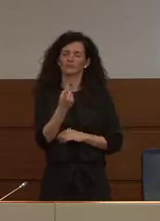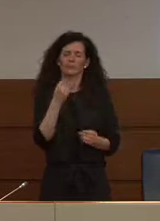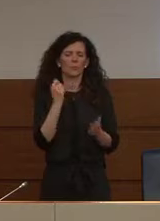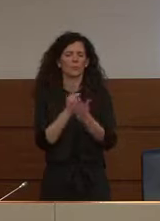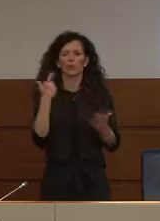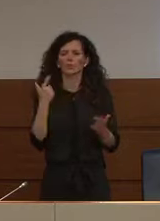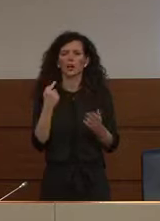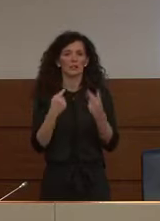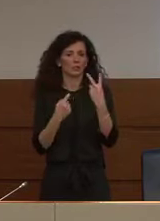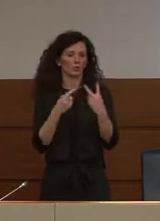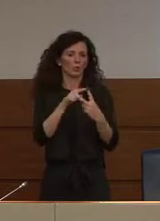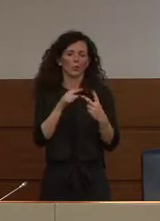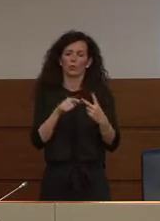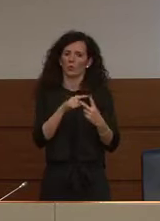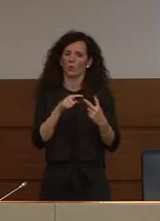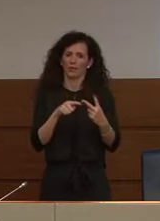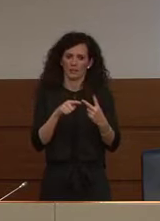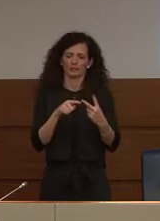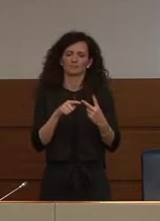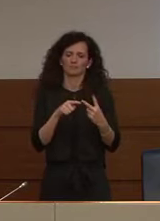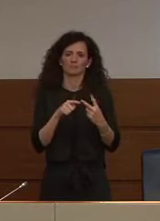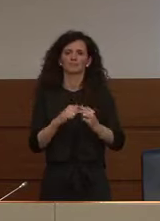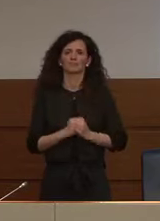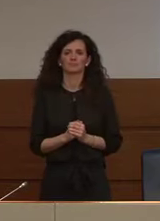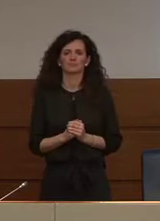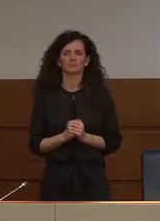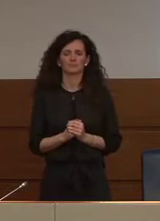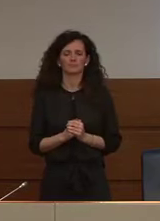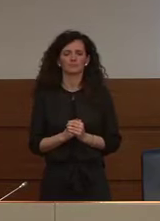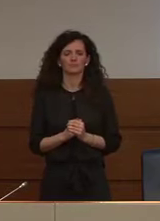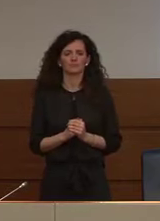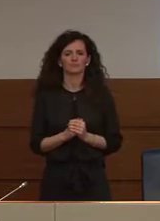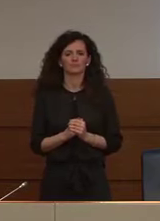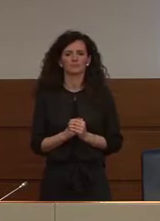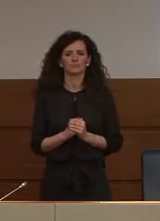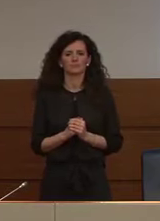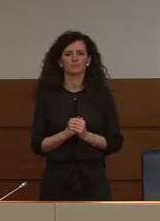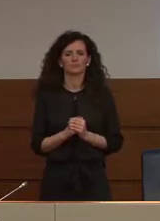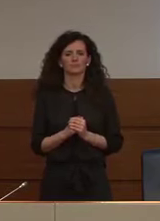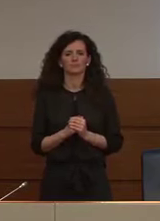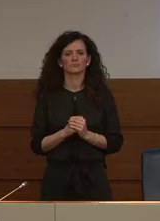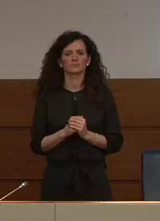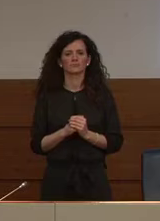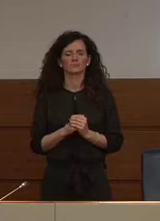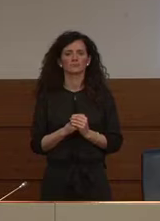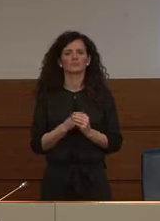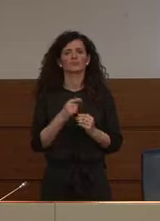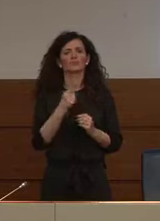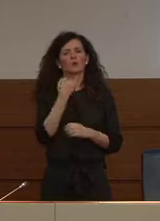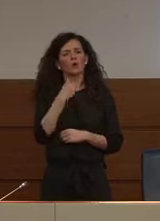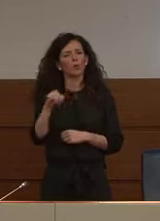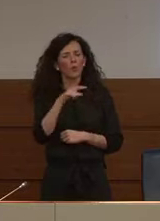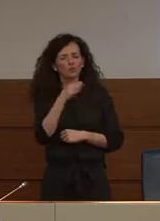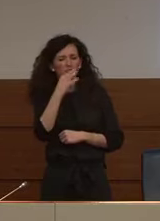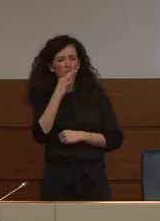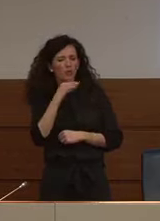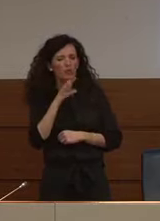straordinariamente importanti, che sono, parto dall'ultimo, il